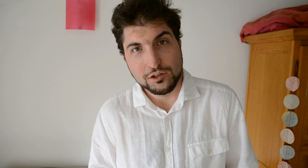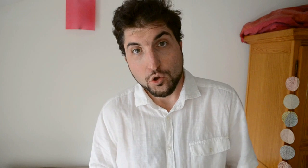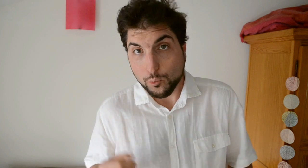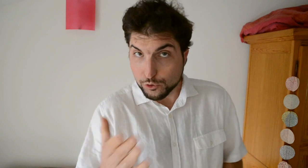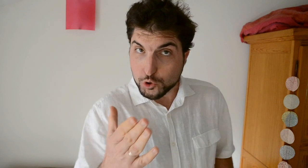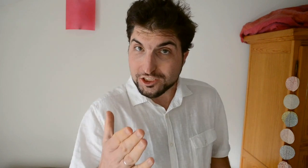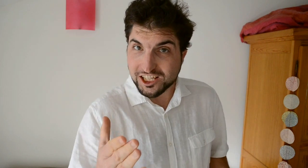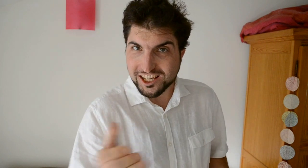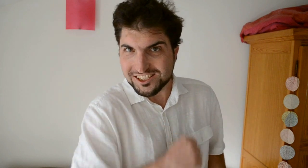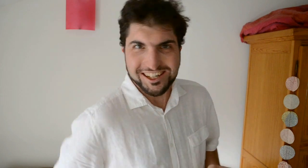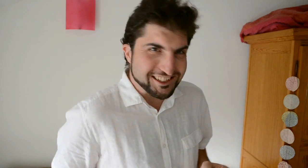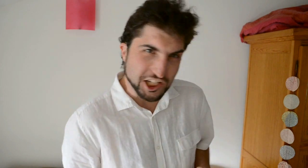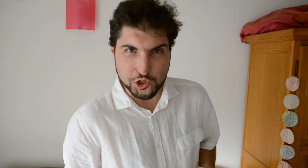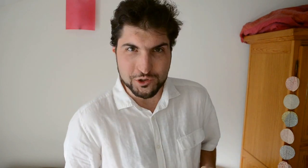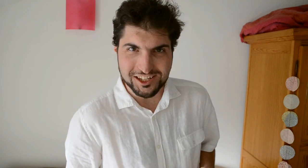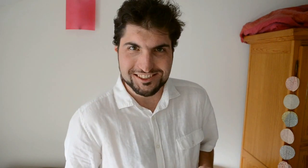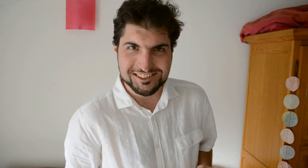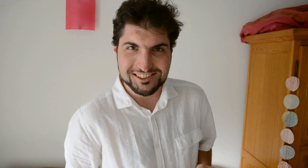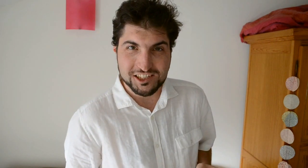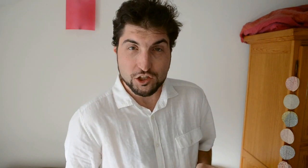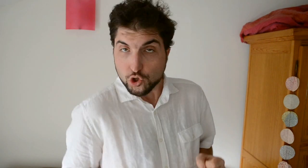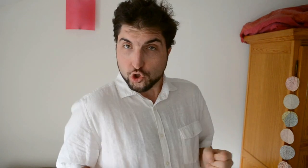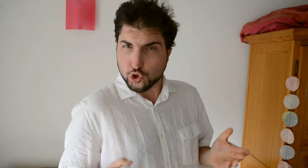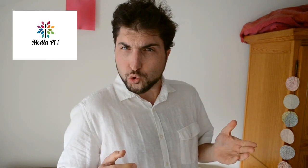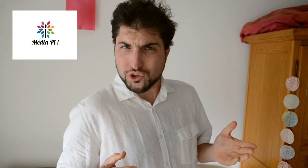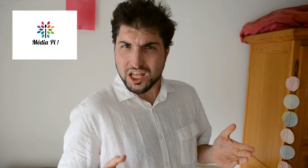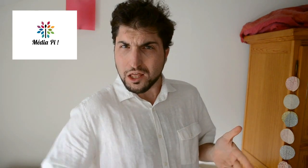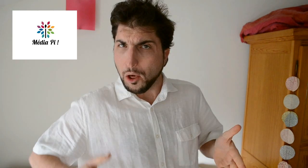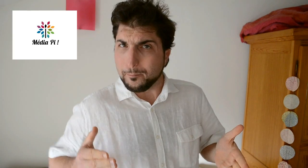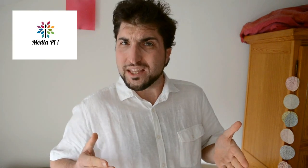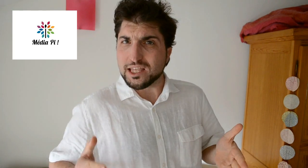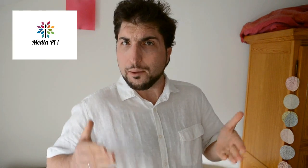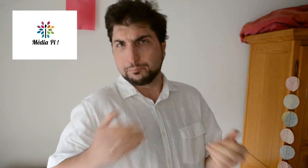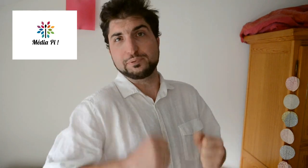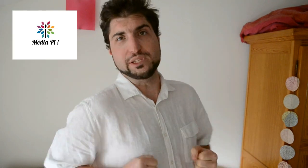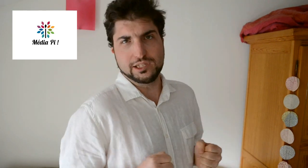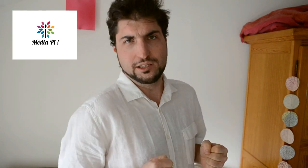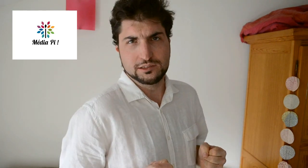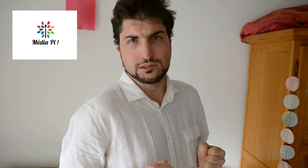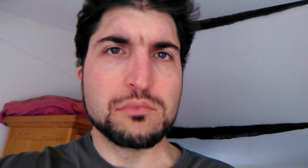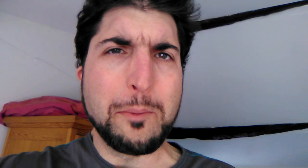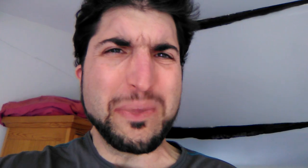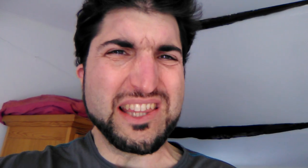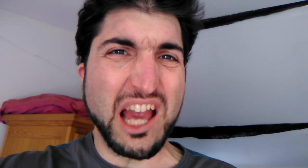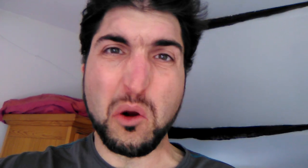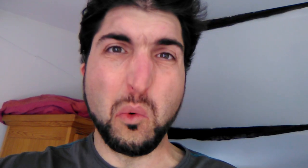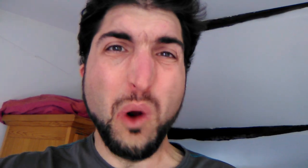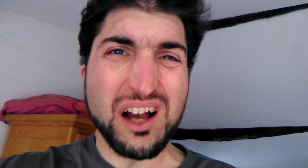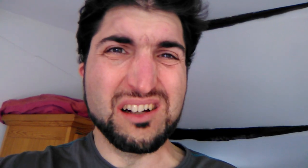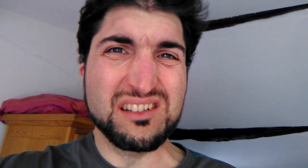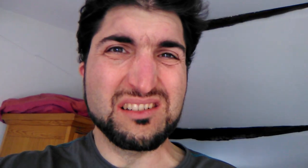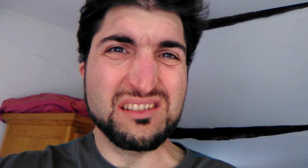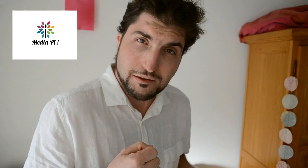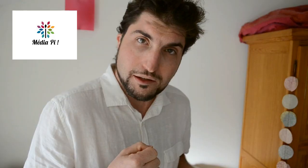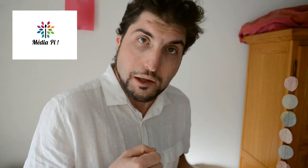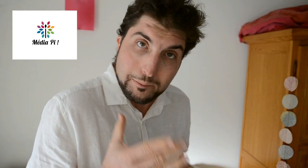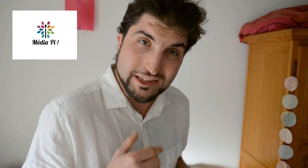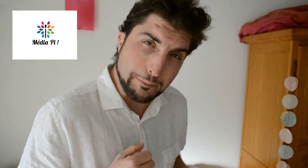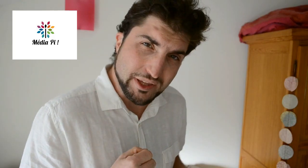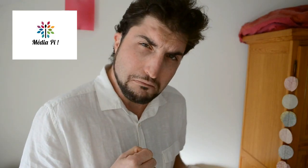Beau choix chacun et chacune, je soutiens Mediapy. Mediapy ? Mediapy,